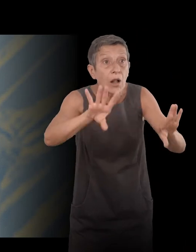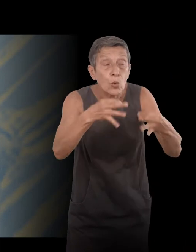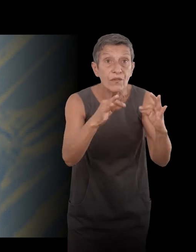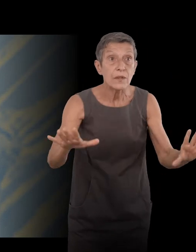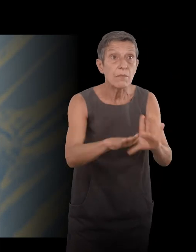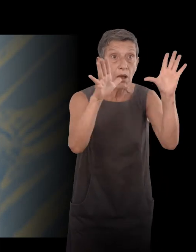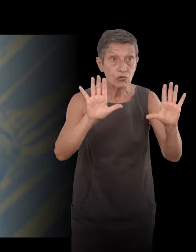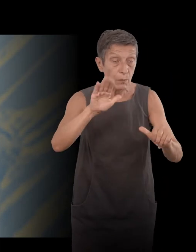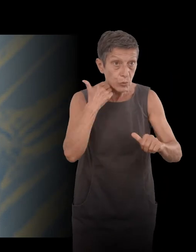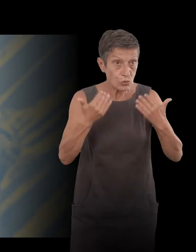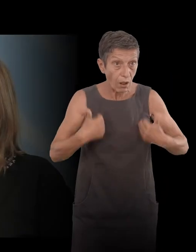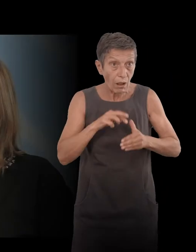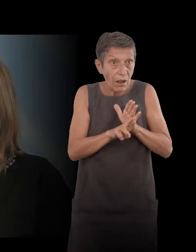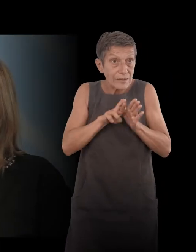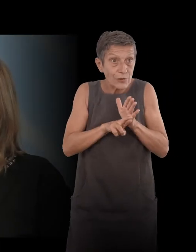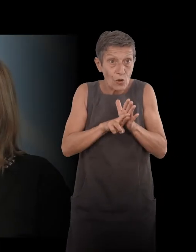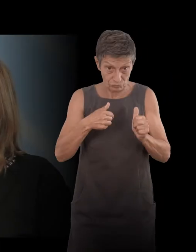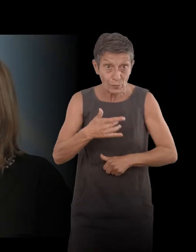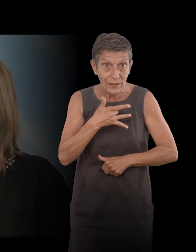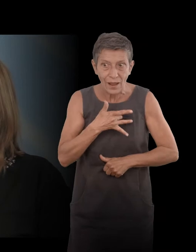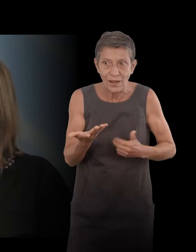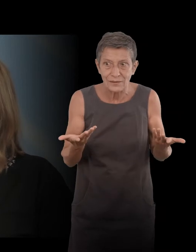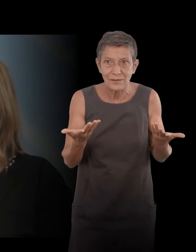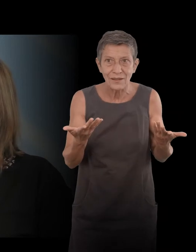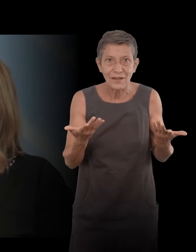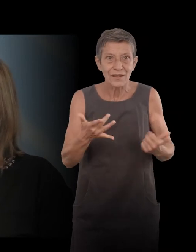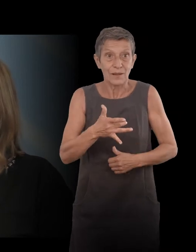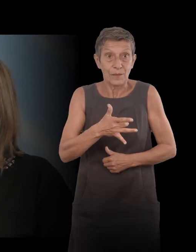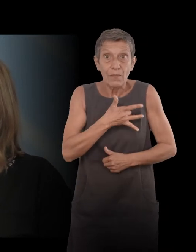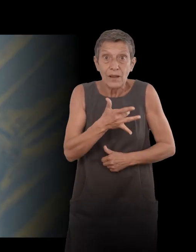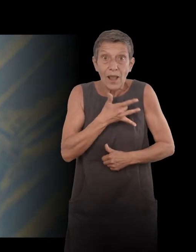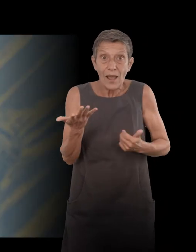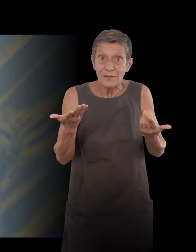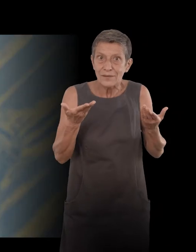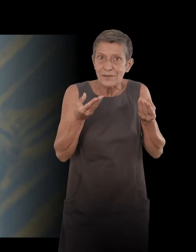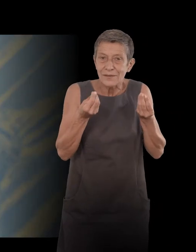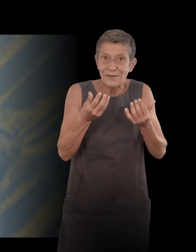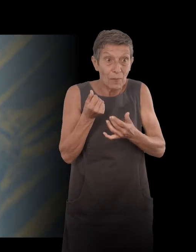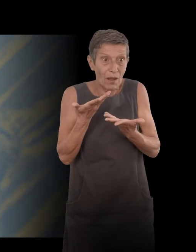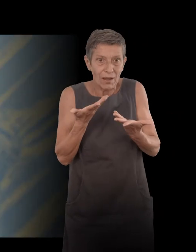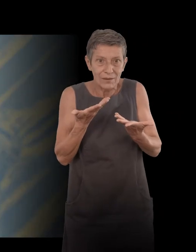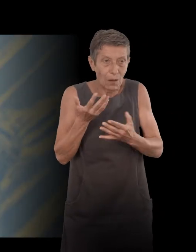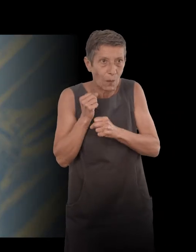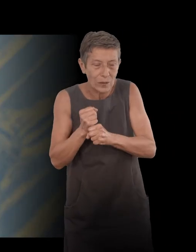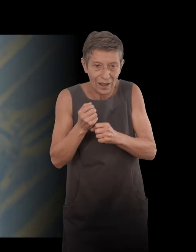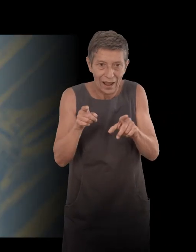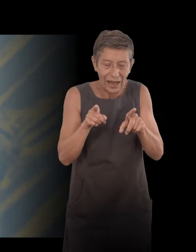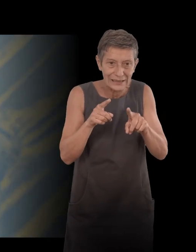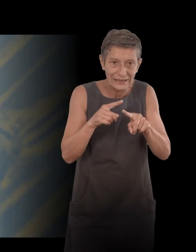to me, it interests me to have a contract like that. And it was obligated to invent it.